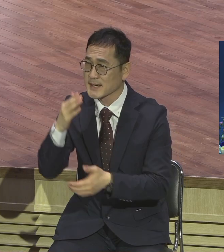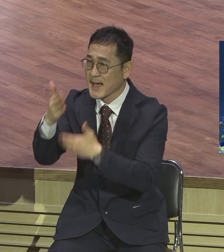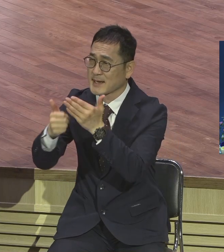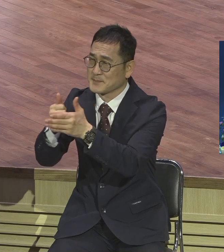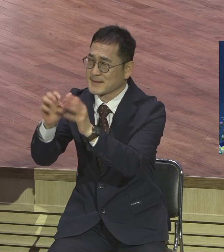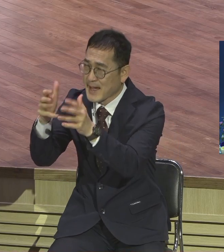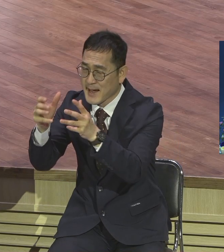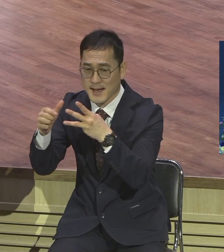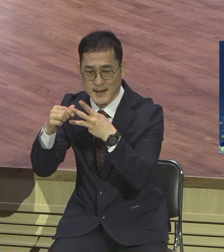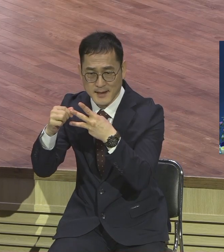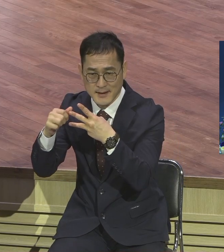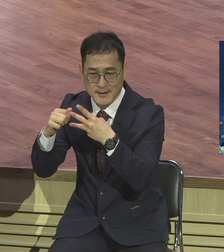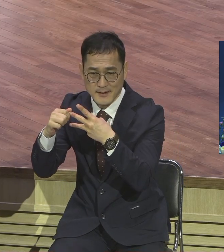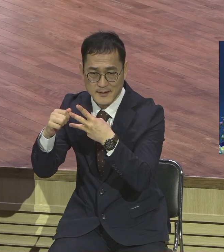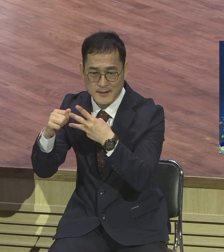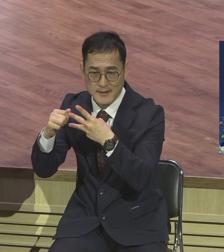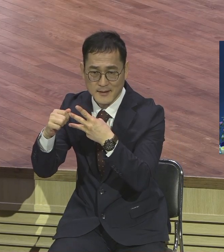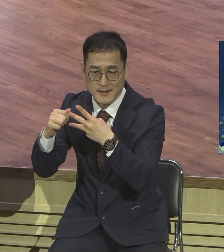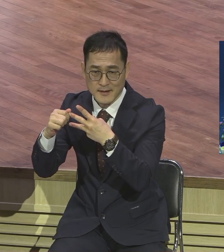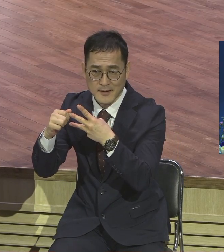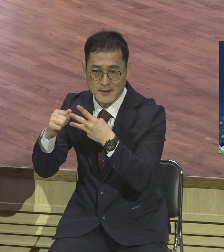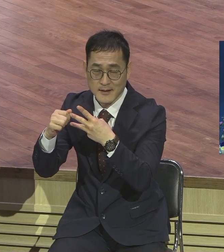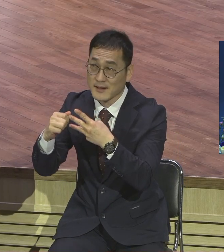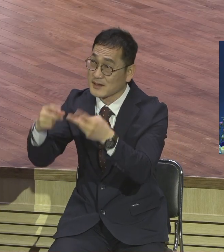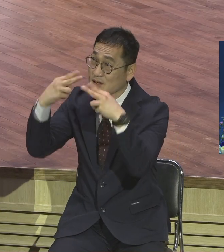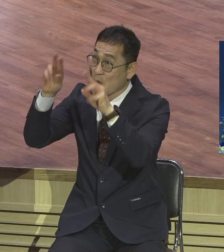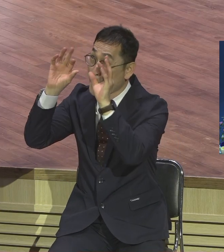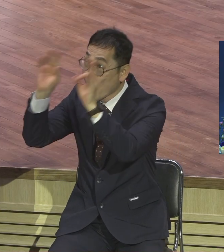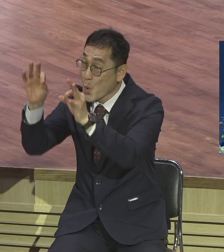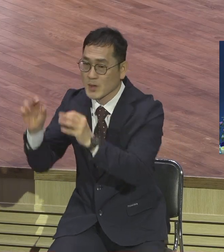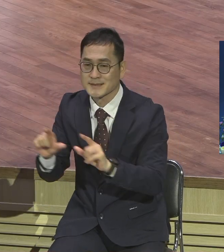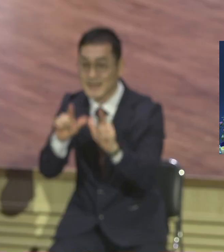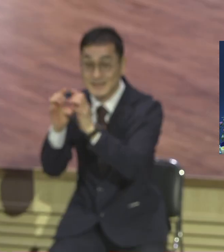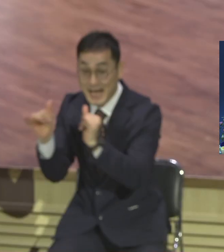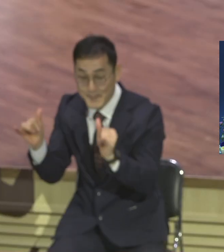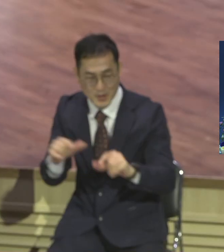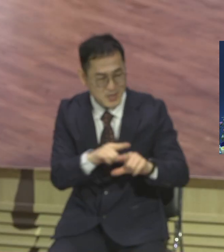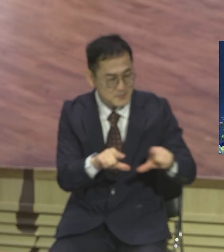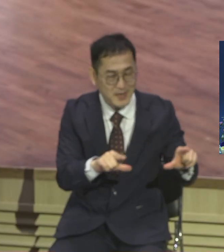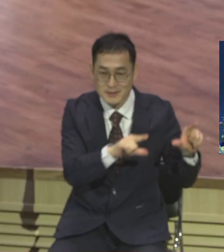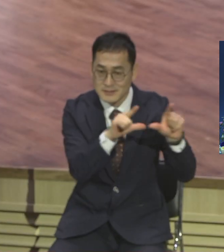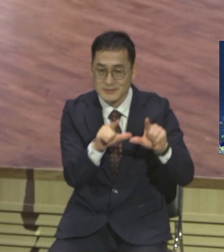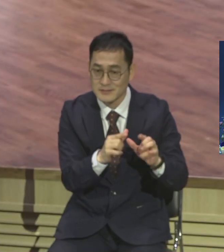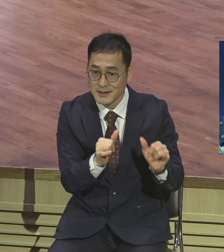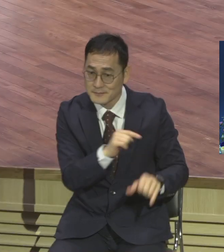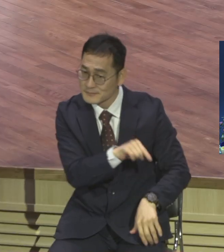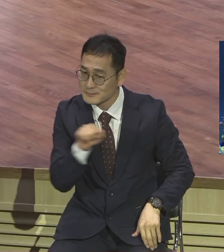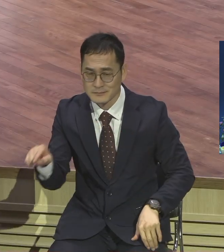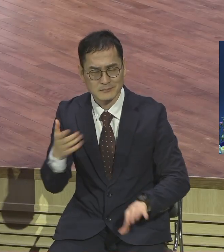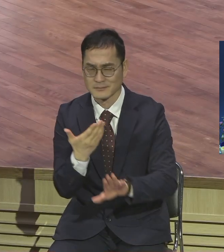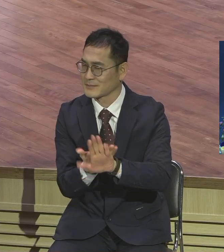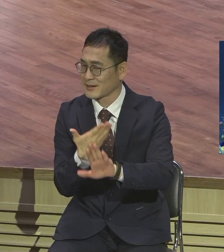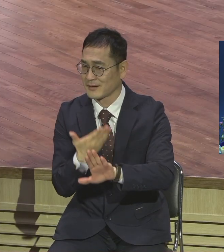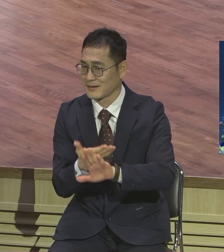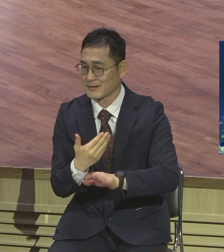그거 바라보고 사는 사람하고 다르다니까 하나님의 나라 죽으면 전남가겠지. 그런 사람하고 달라요.